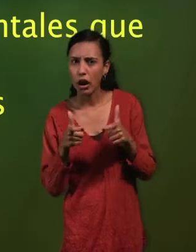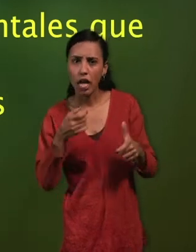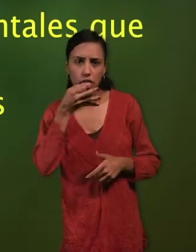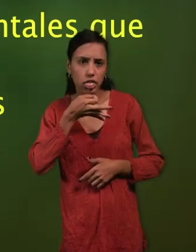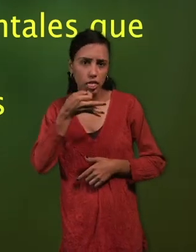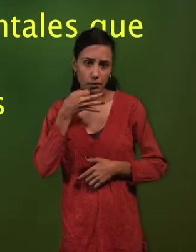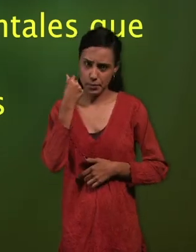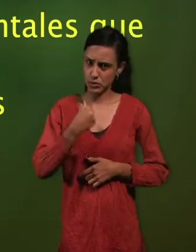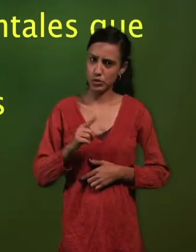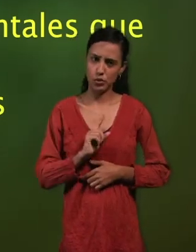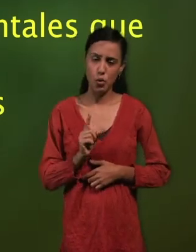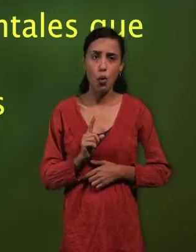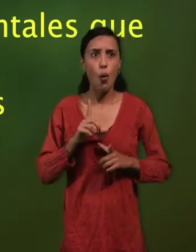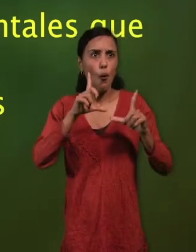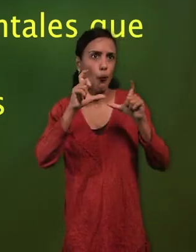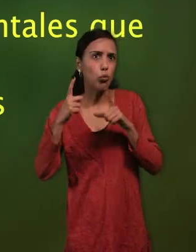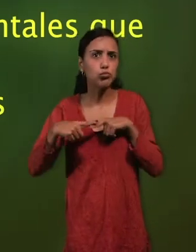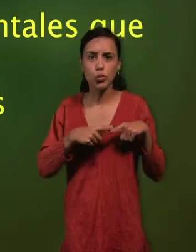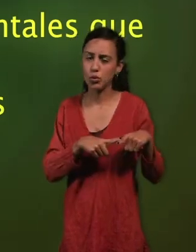de los personajes, escenografías u otros elementos.